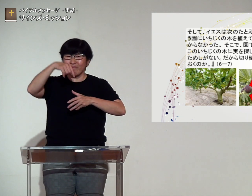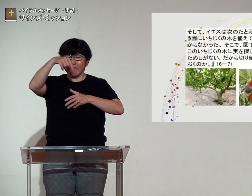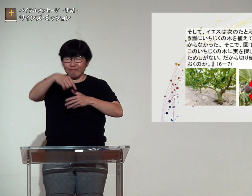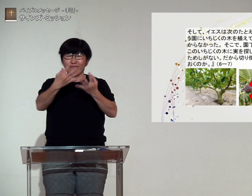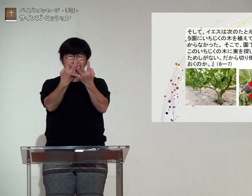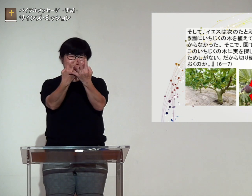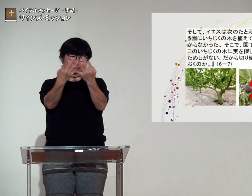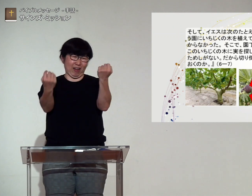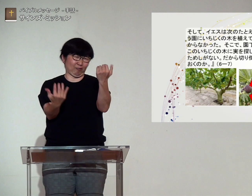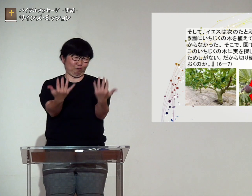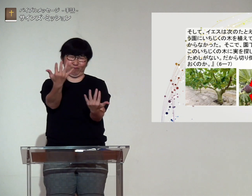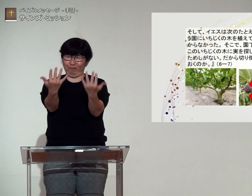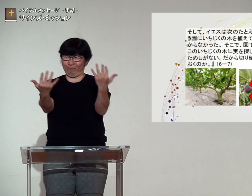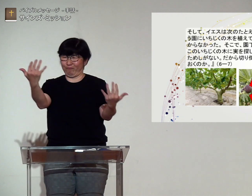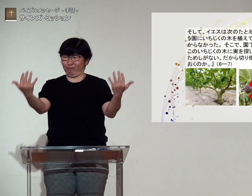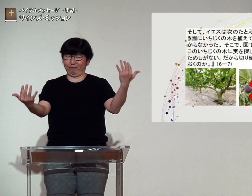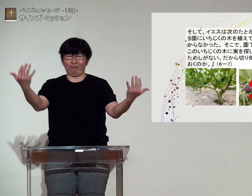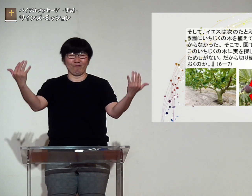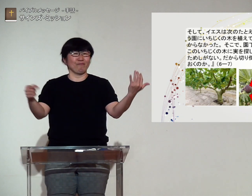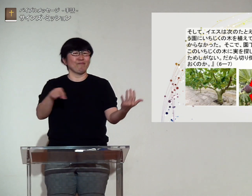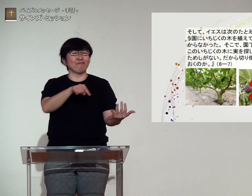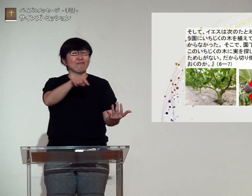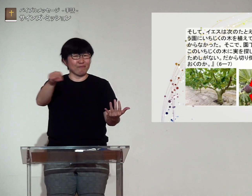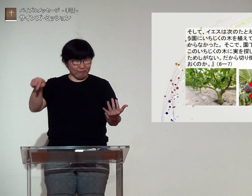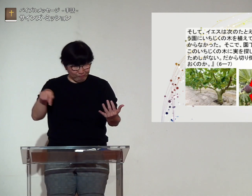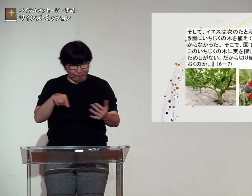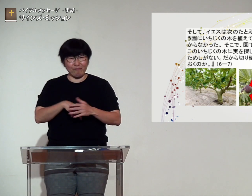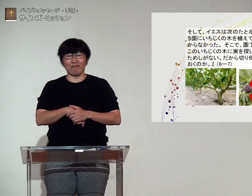にたくさん植えられていました